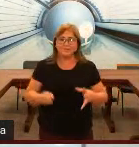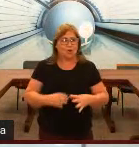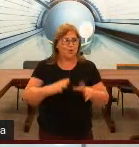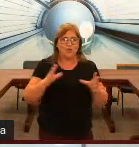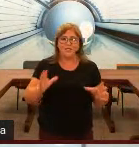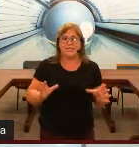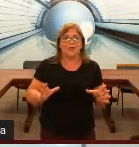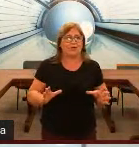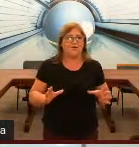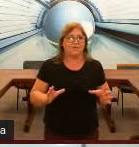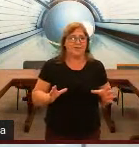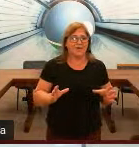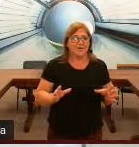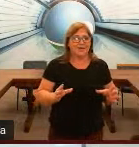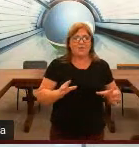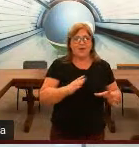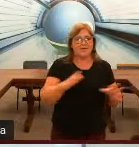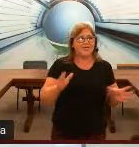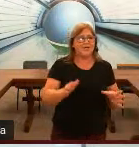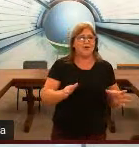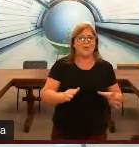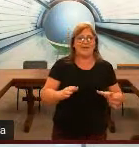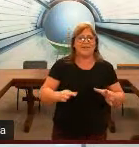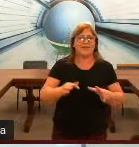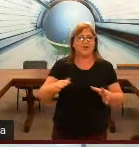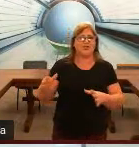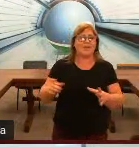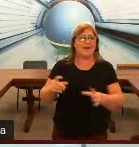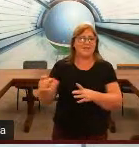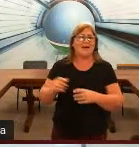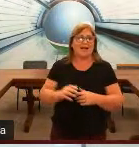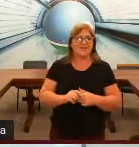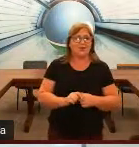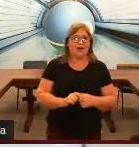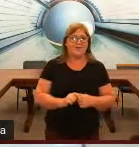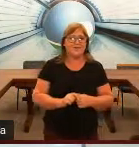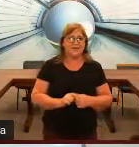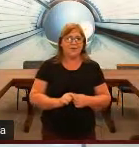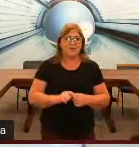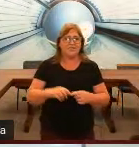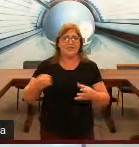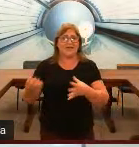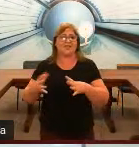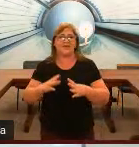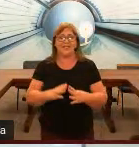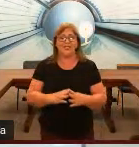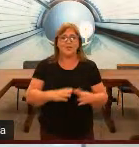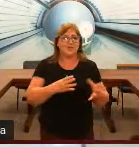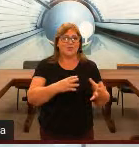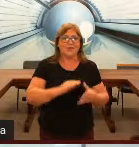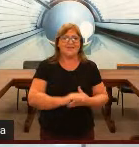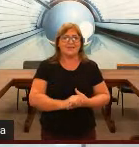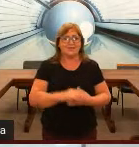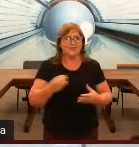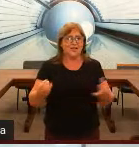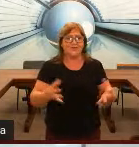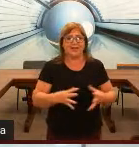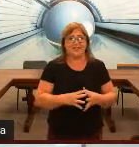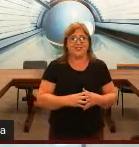todo dia sinal novo igual a nossa língua portuguesa também que todo dia aparecem palavras novas com significado diferente para o surdo não é diferente